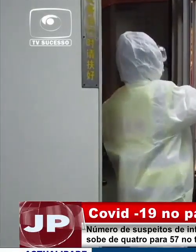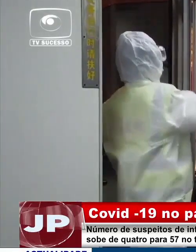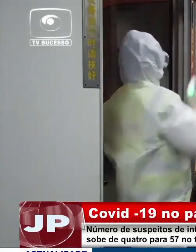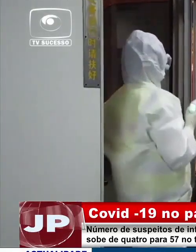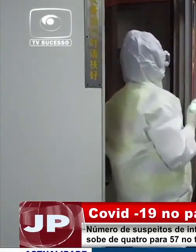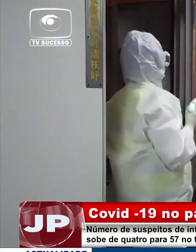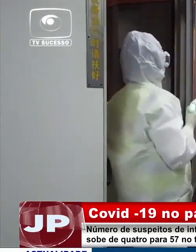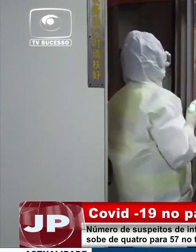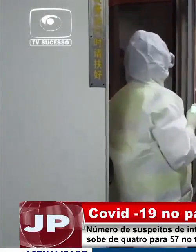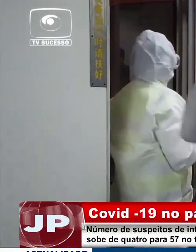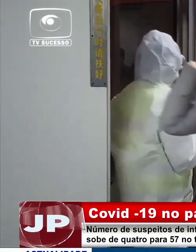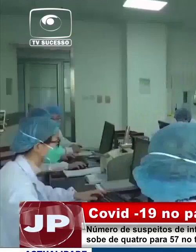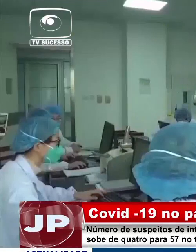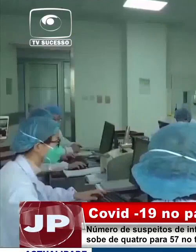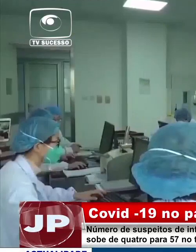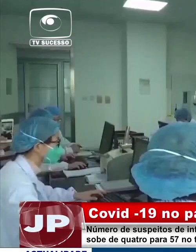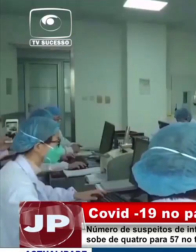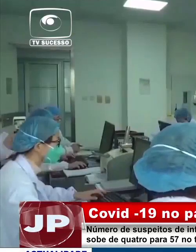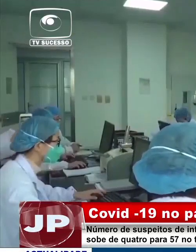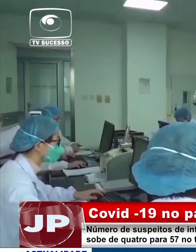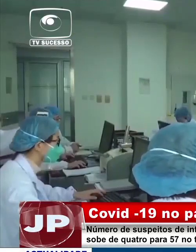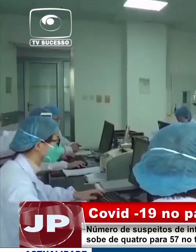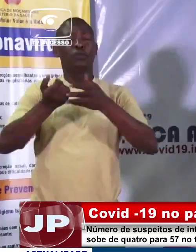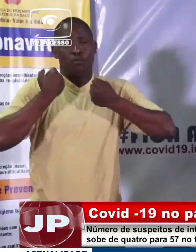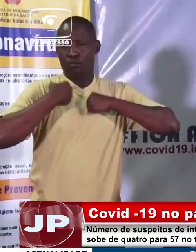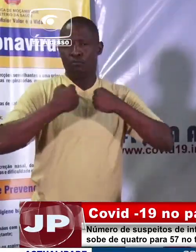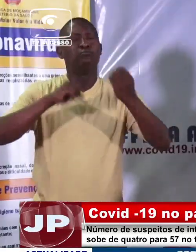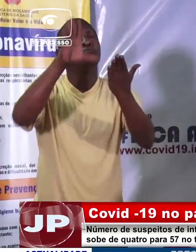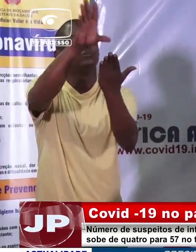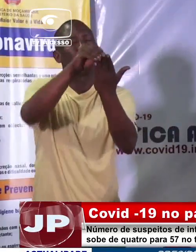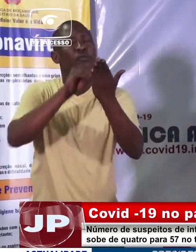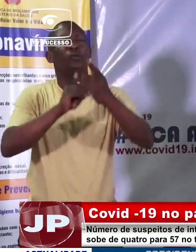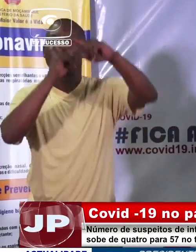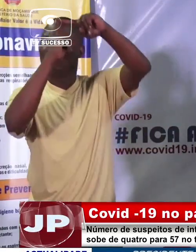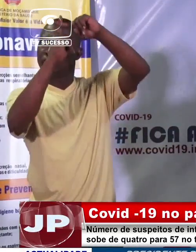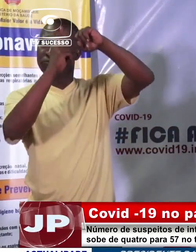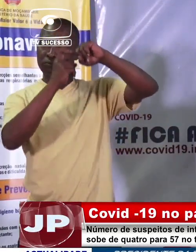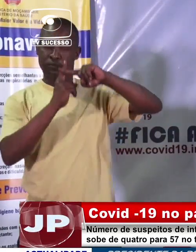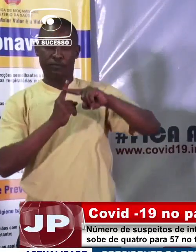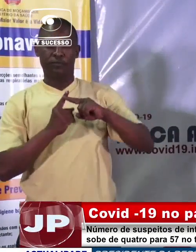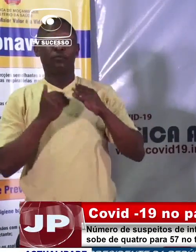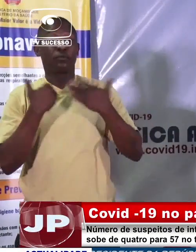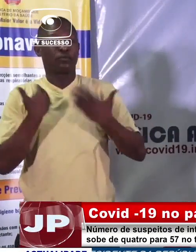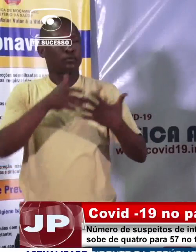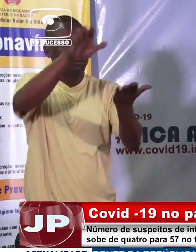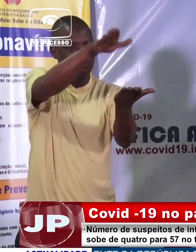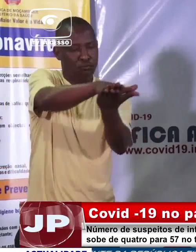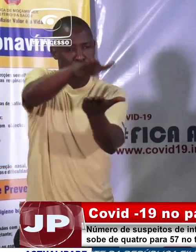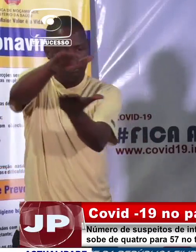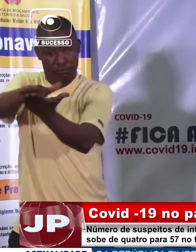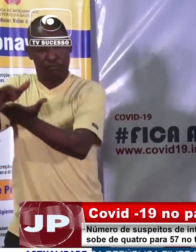que o combate a esta pandemia envolve uma equipa multissetorial, a Secretaria do Estado para Assuntos da Juventude